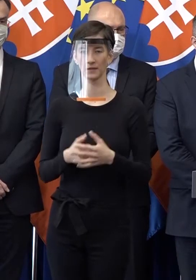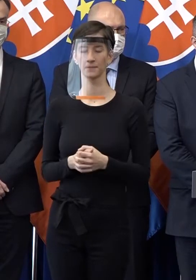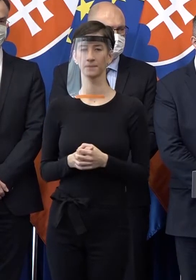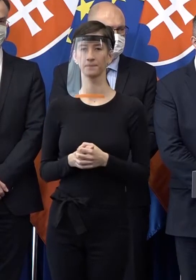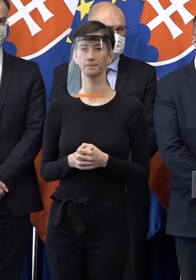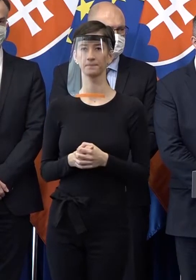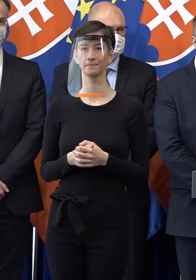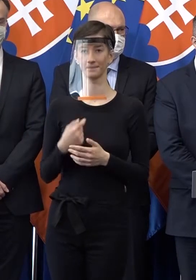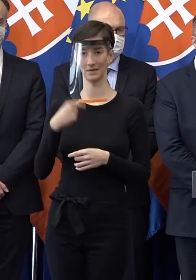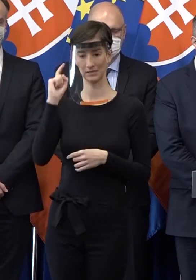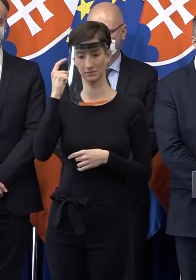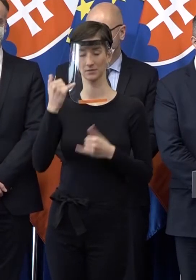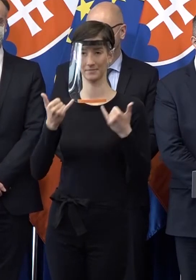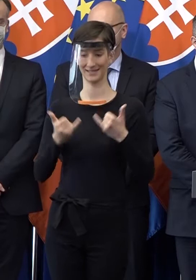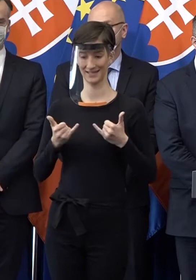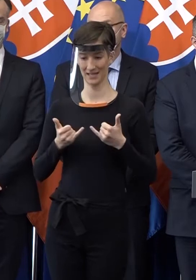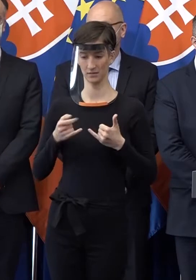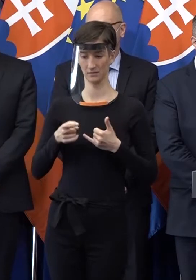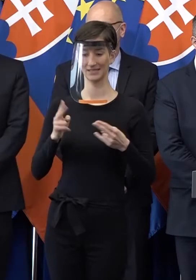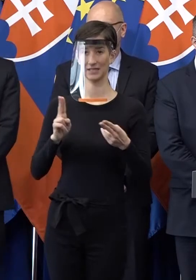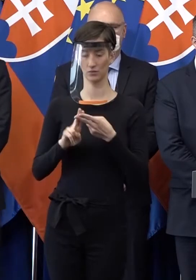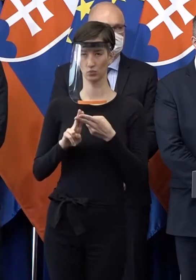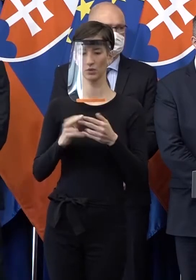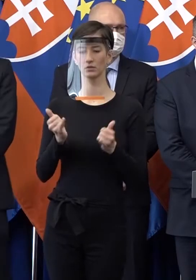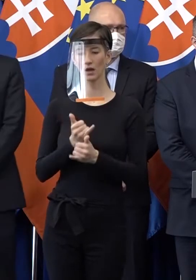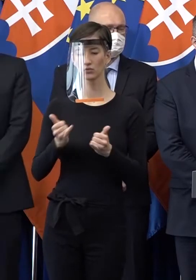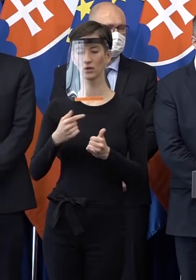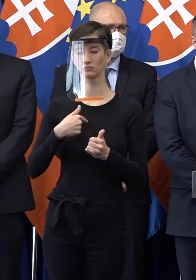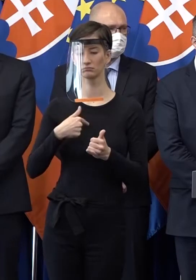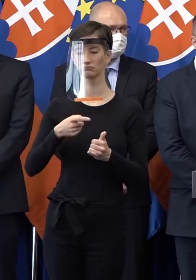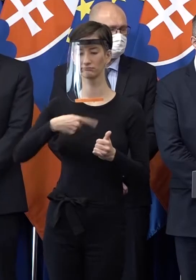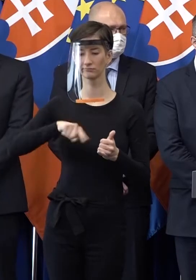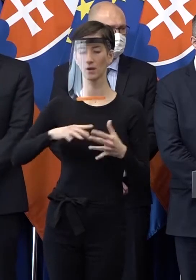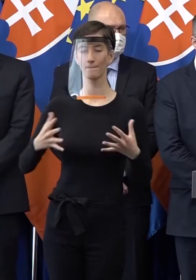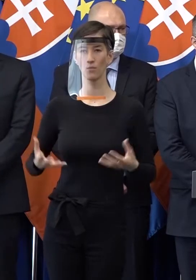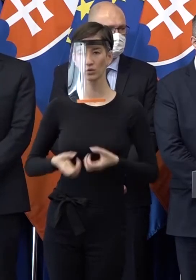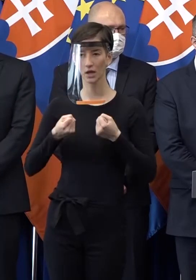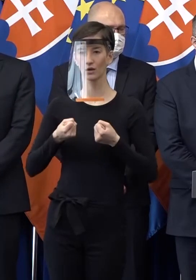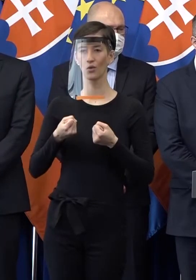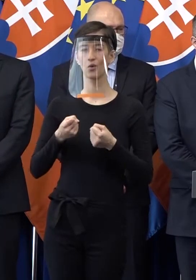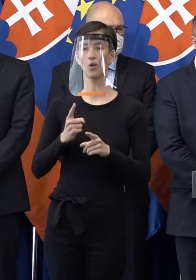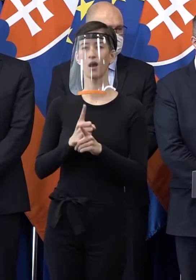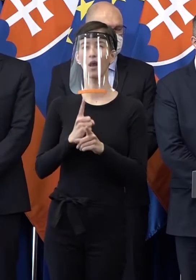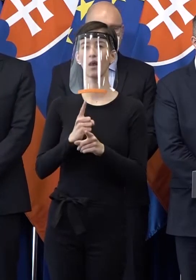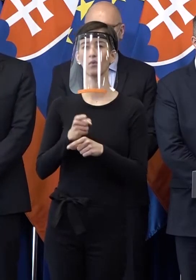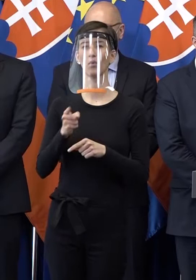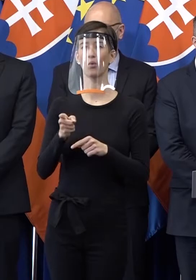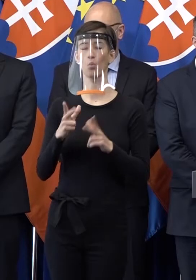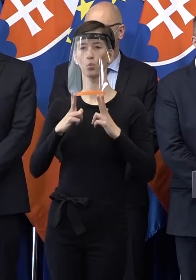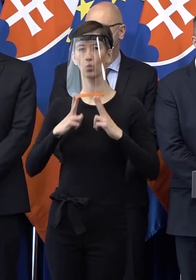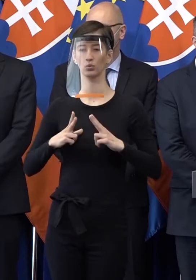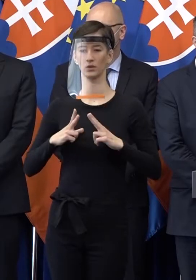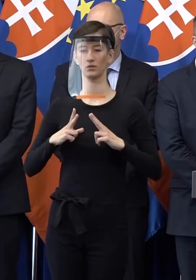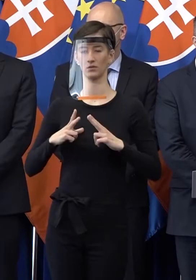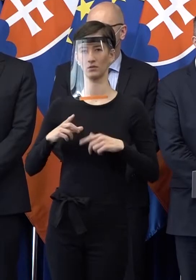sa nám dnes podarilo ubezpečiť pána premiéra a ministrov, ktorí boli na tomto našom stretnutí, že nikto z